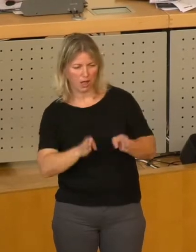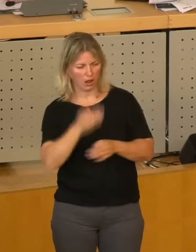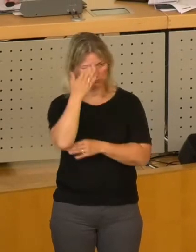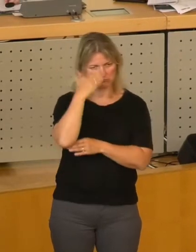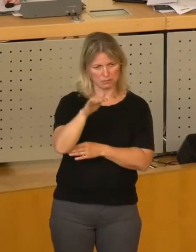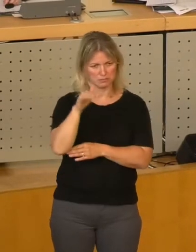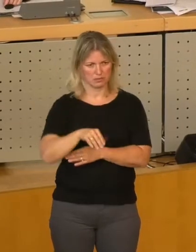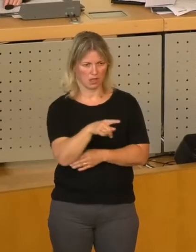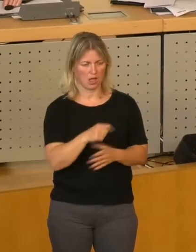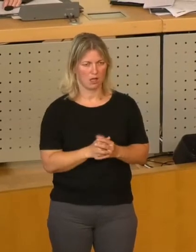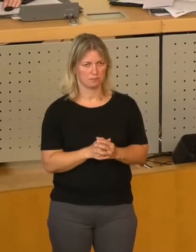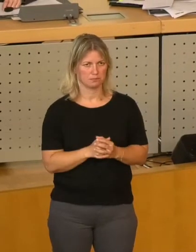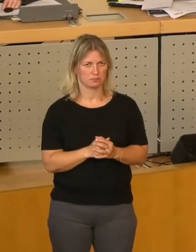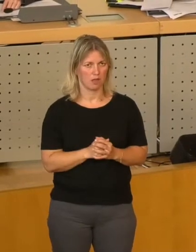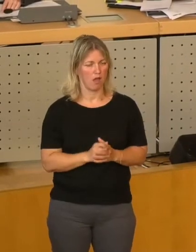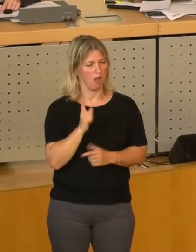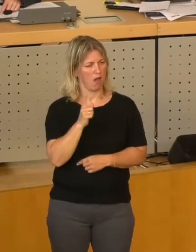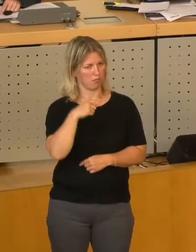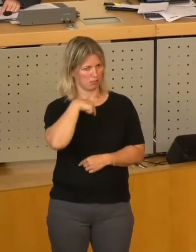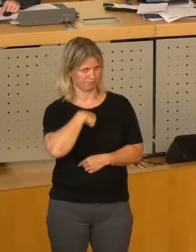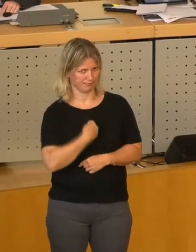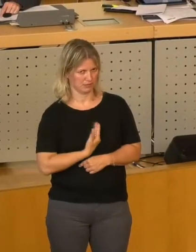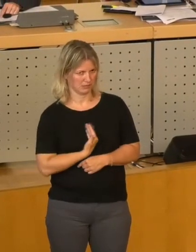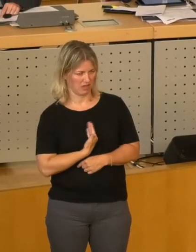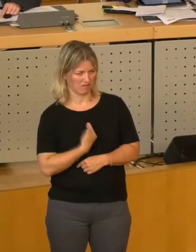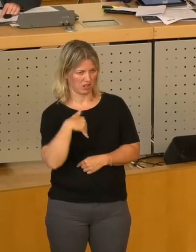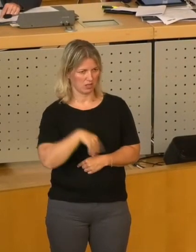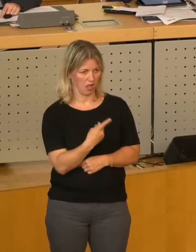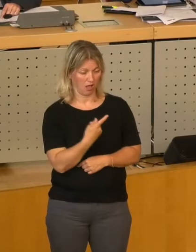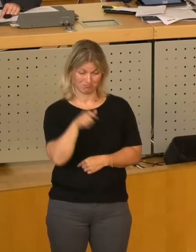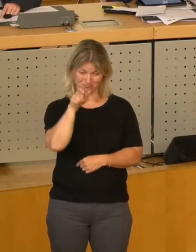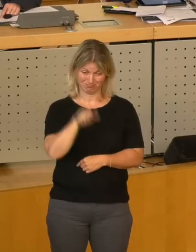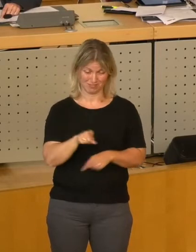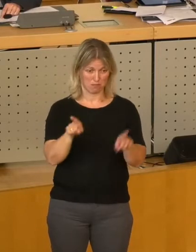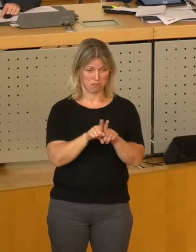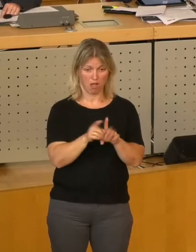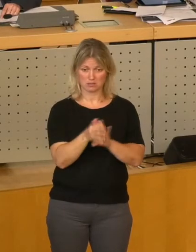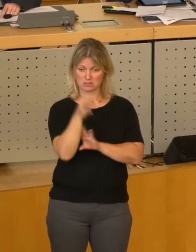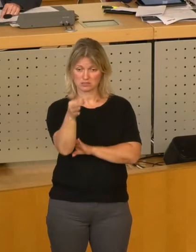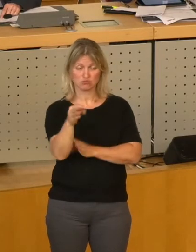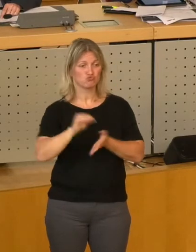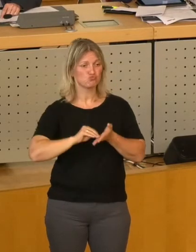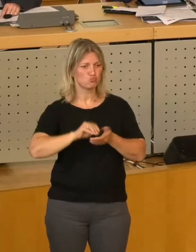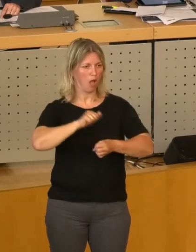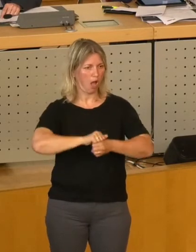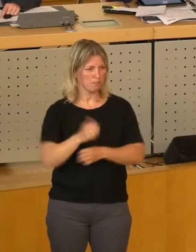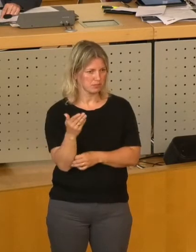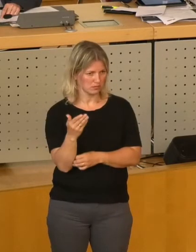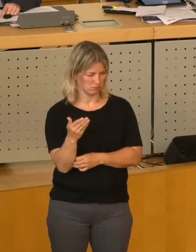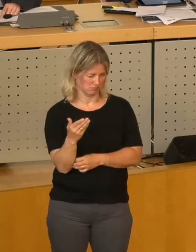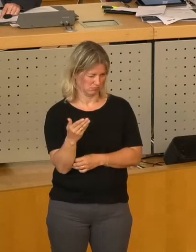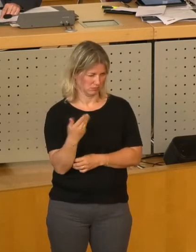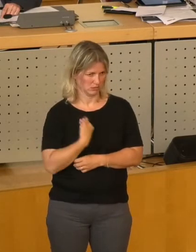Man darf aber Zweifel haben, ob er geeignet ist, beispielsweise das Schulamt zu führen. Die darf man haben.